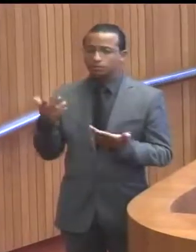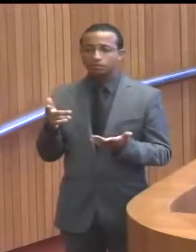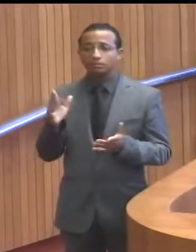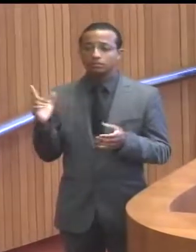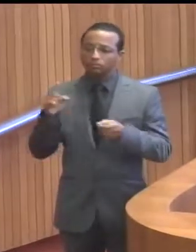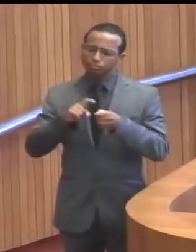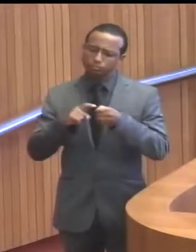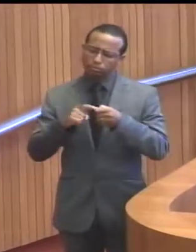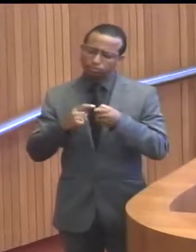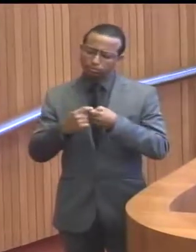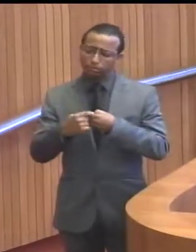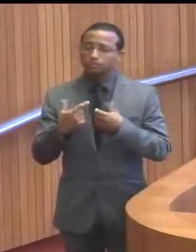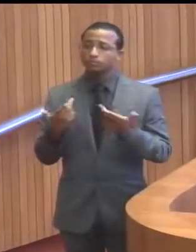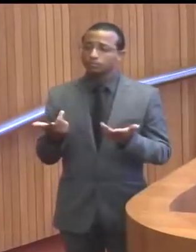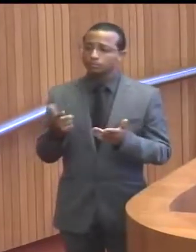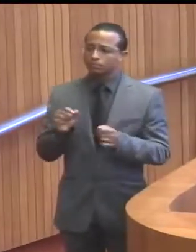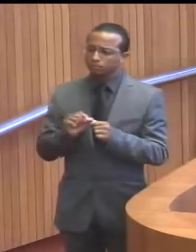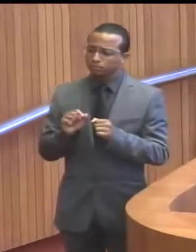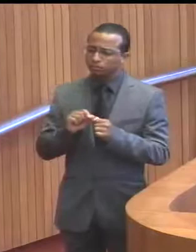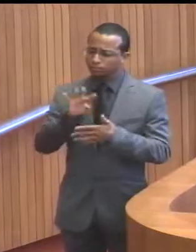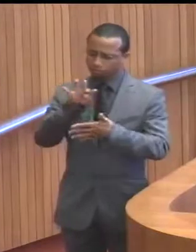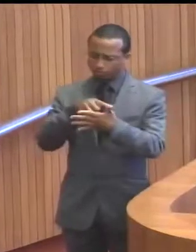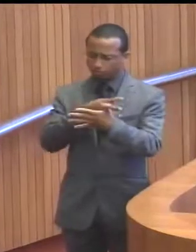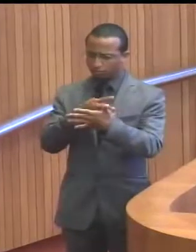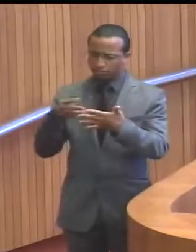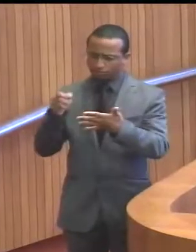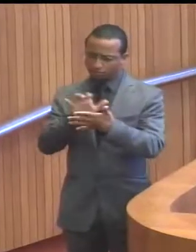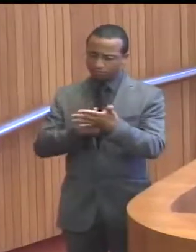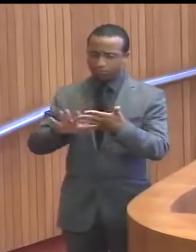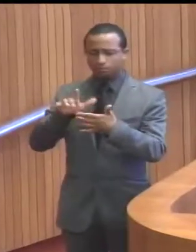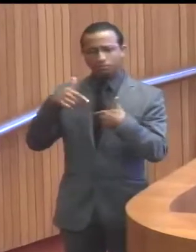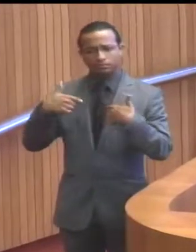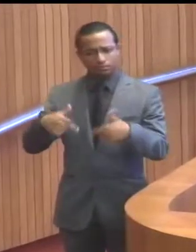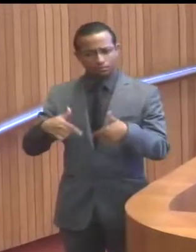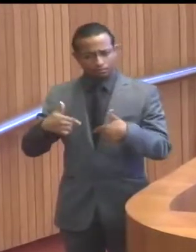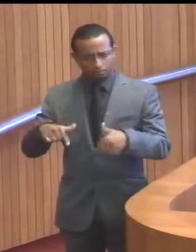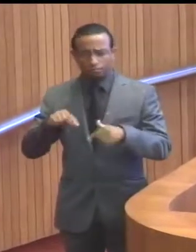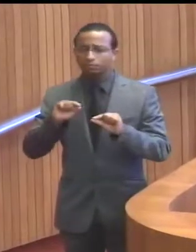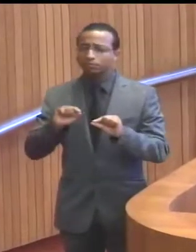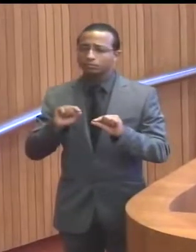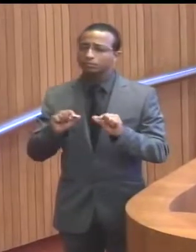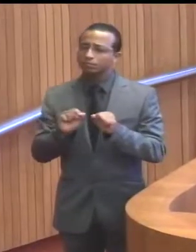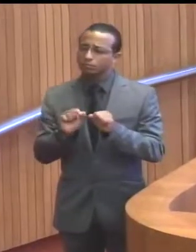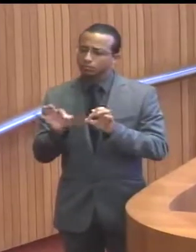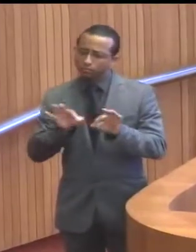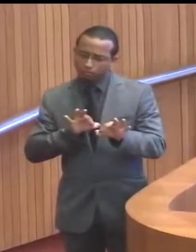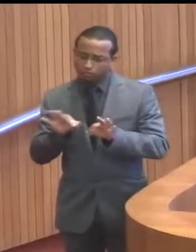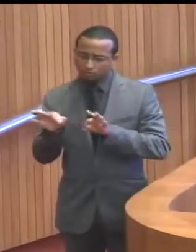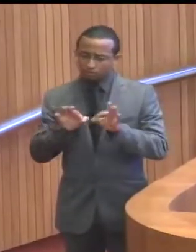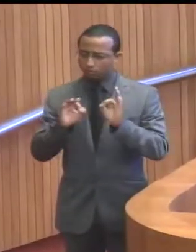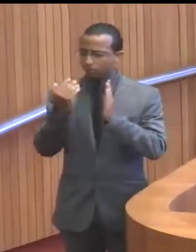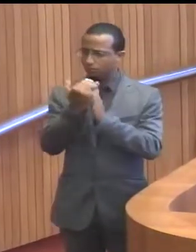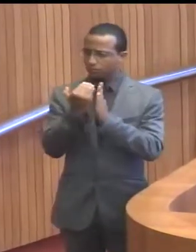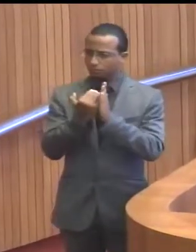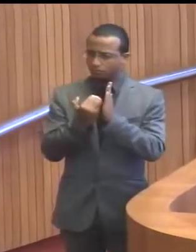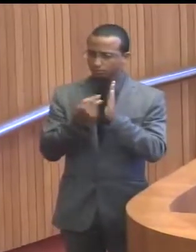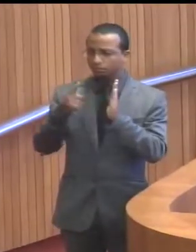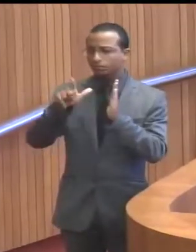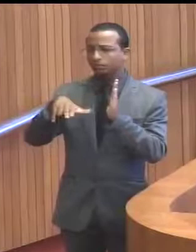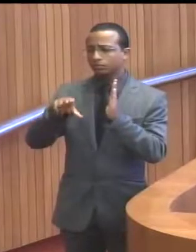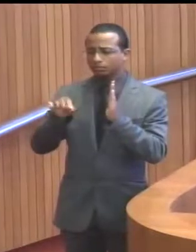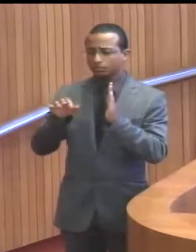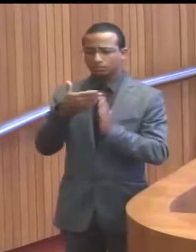PPS, nós então fizemos uma planilha de atuação para a construção do plano de governo do